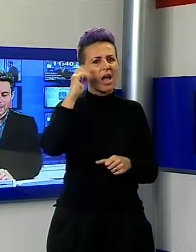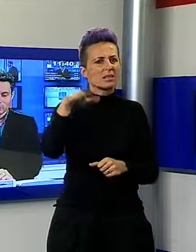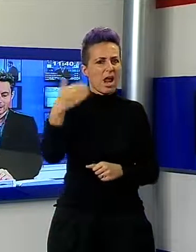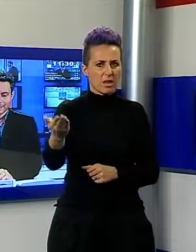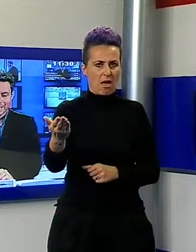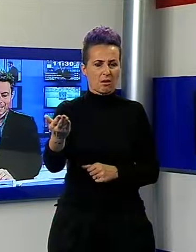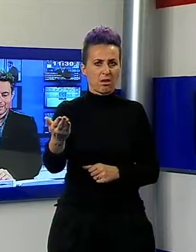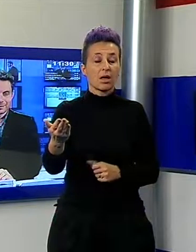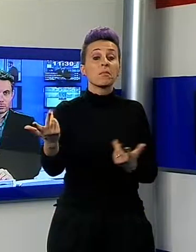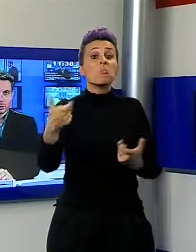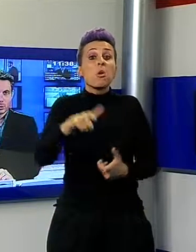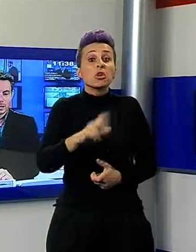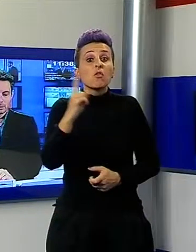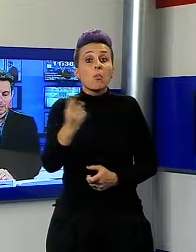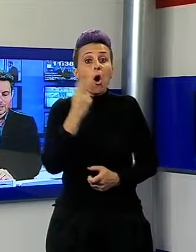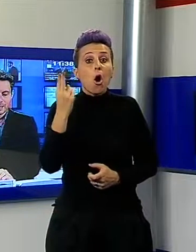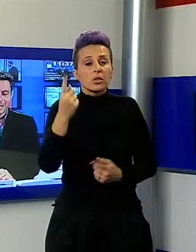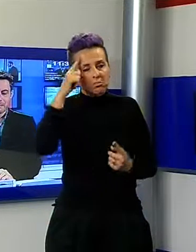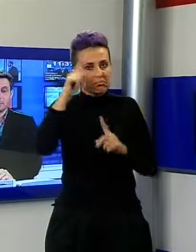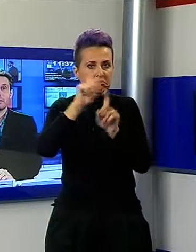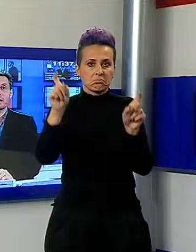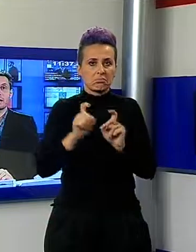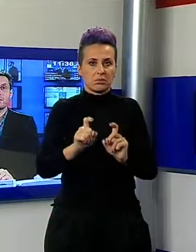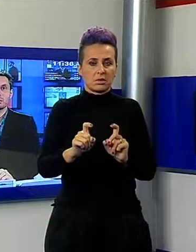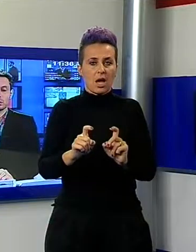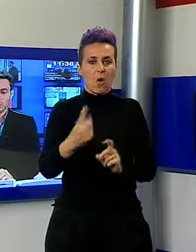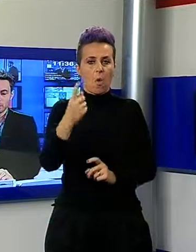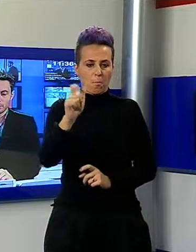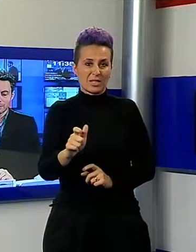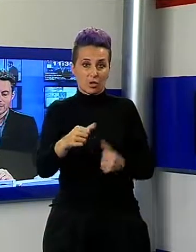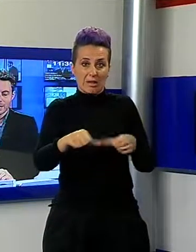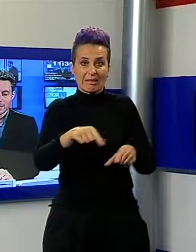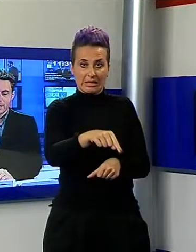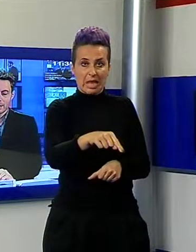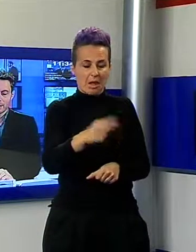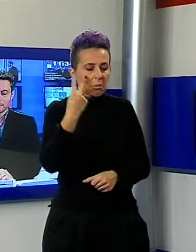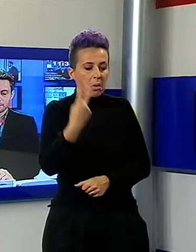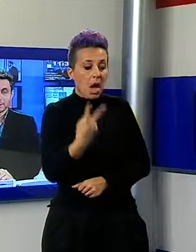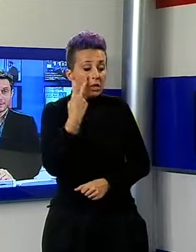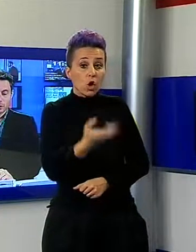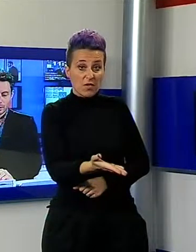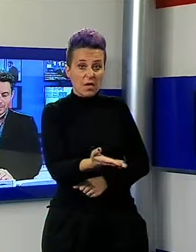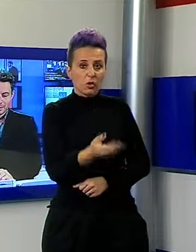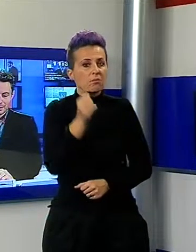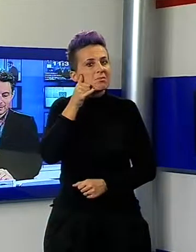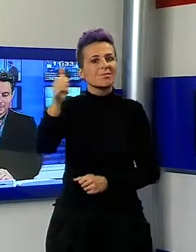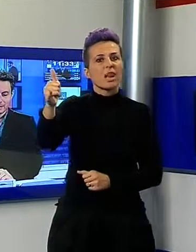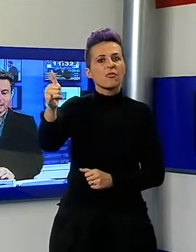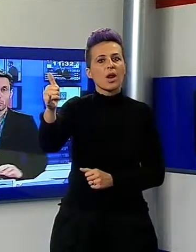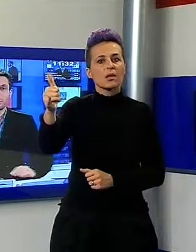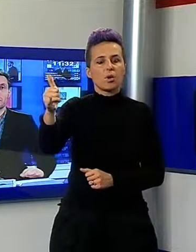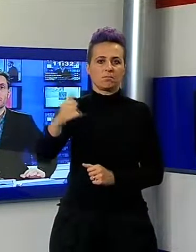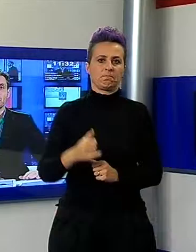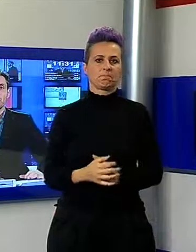tutte da accertare. È stato un inquilino a dare l'allarme dopo aver rinvenuto il corpo della signora senza